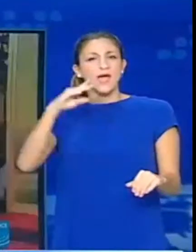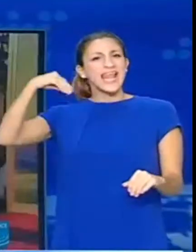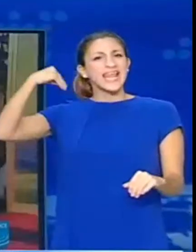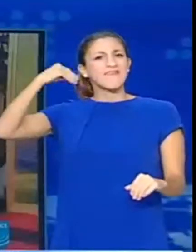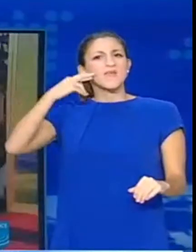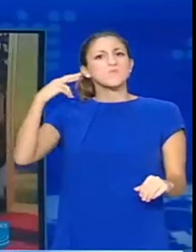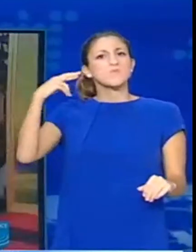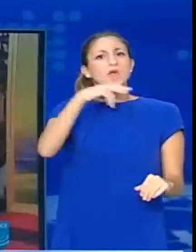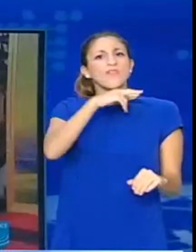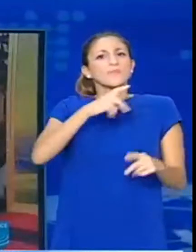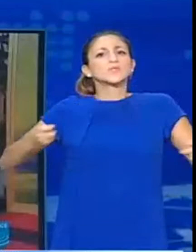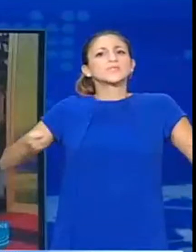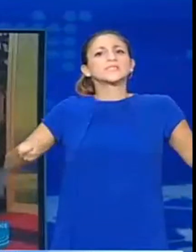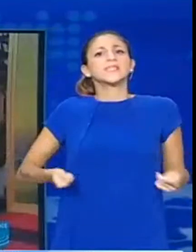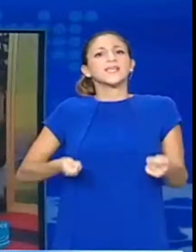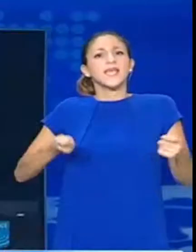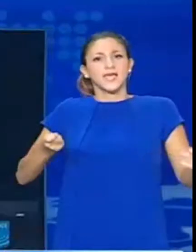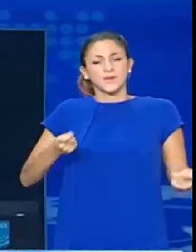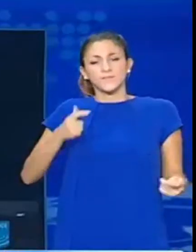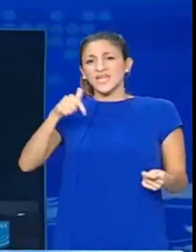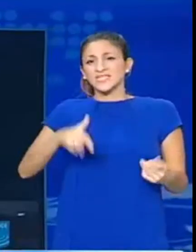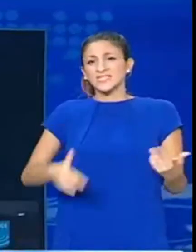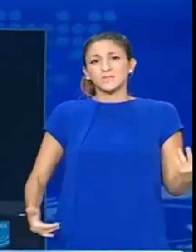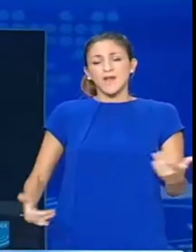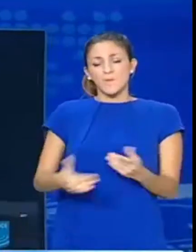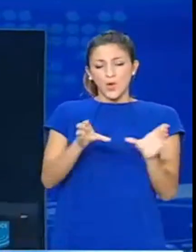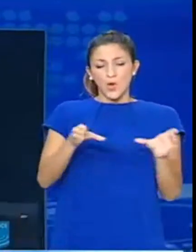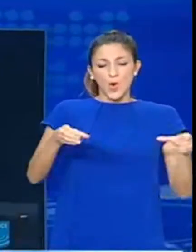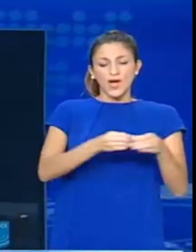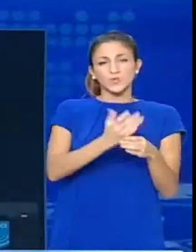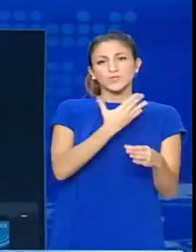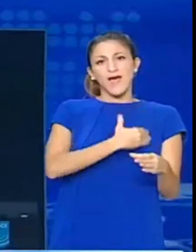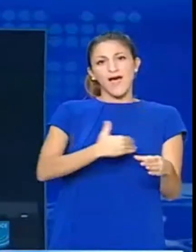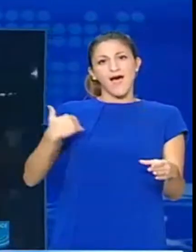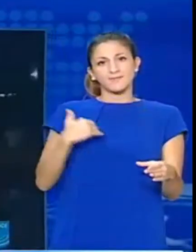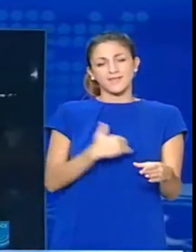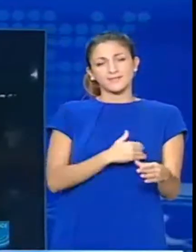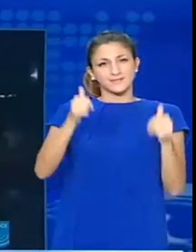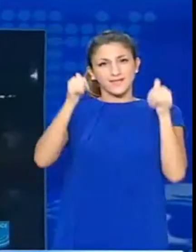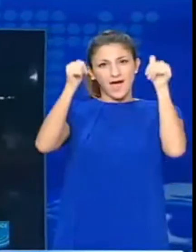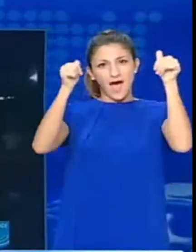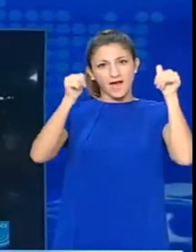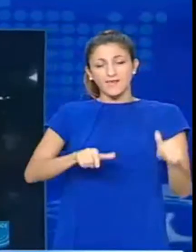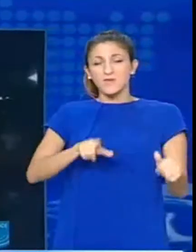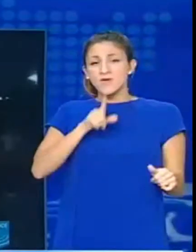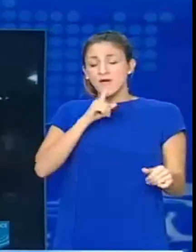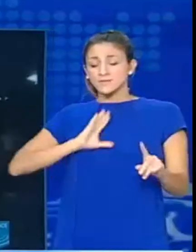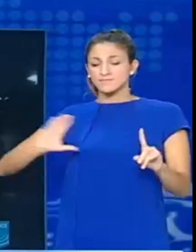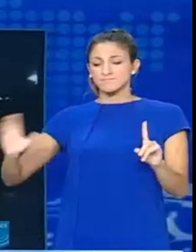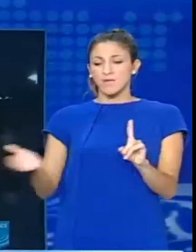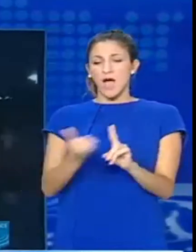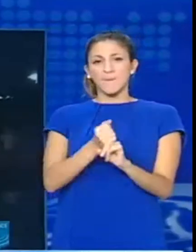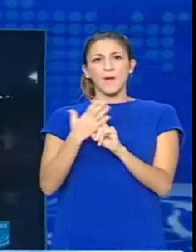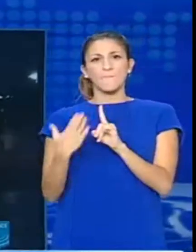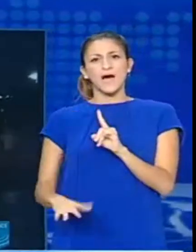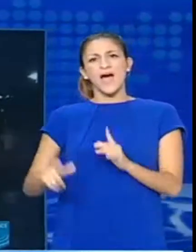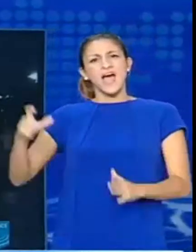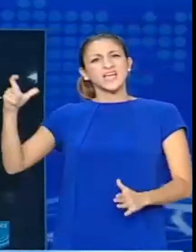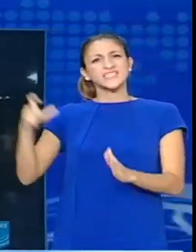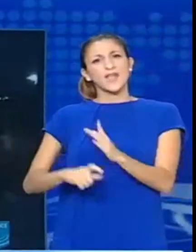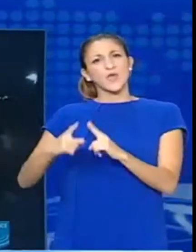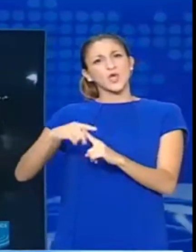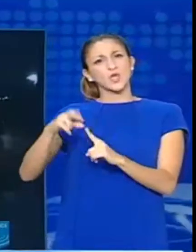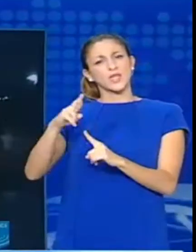σχετικά με την τύχη του Λίβιου Πρωθυπουργού. Οργάνωση Ανταρτών ανακοίνωσε το πρωί ότι απήγα για τον Πρωθυπουργό Αλίζεϊντάν από